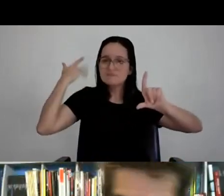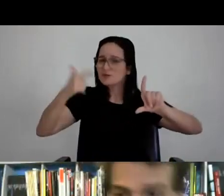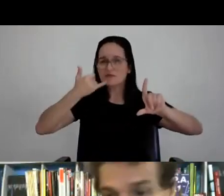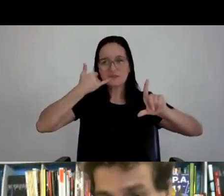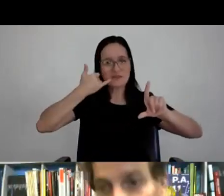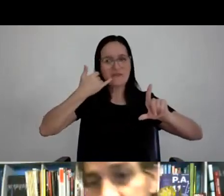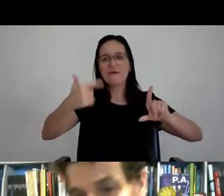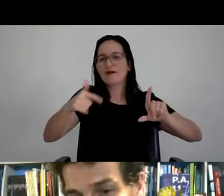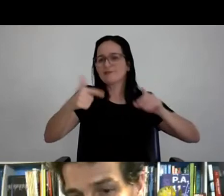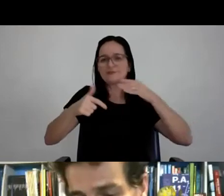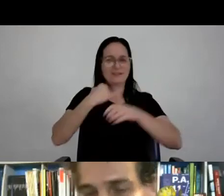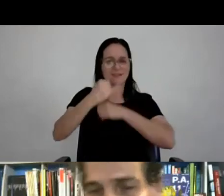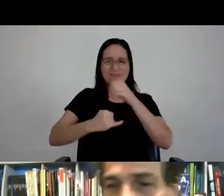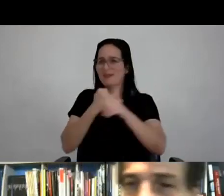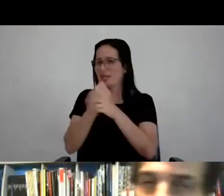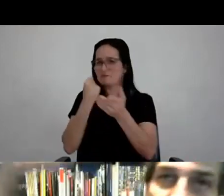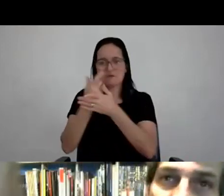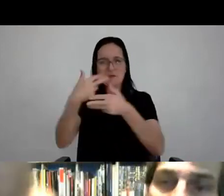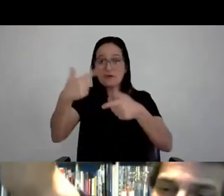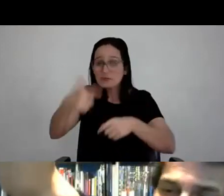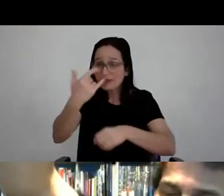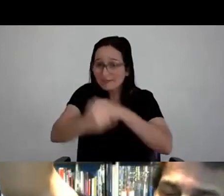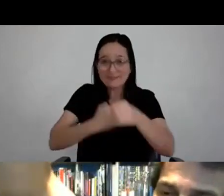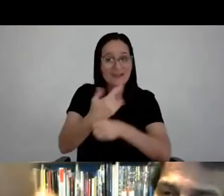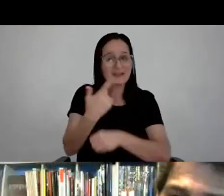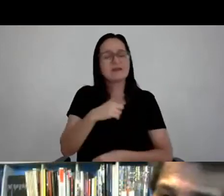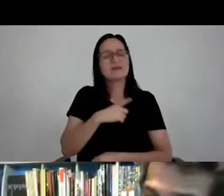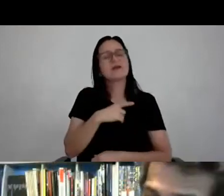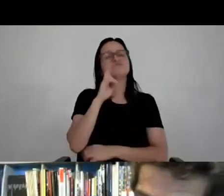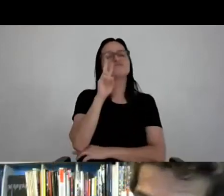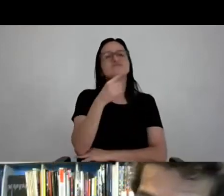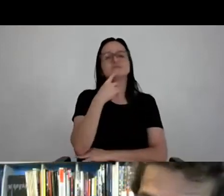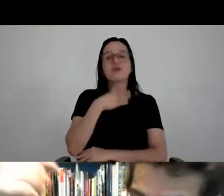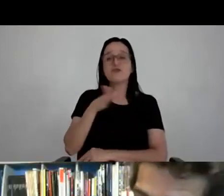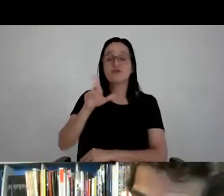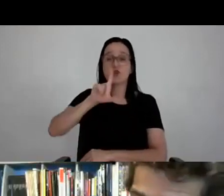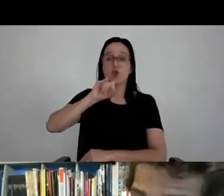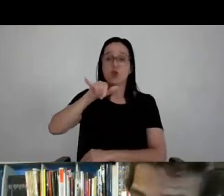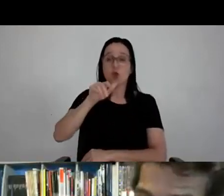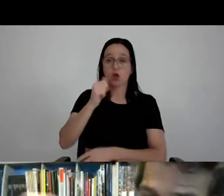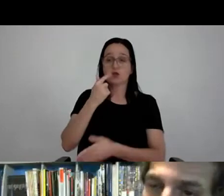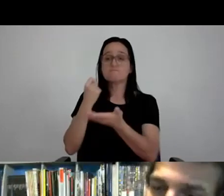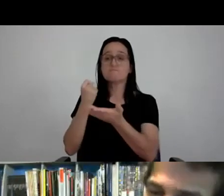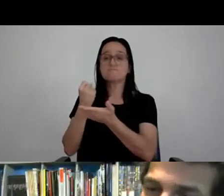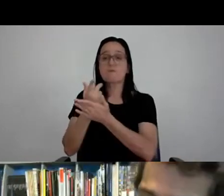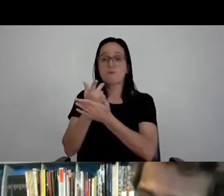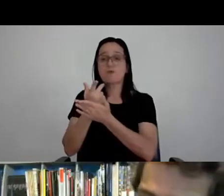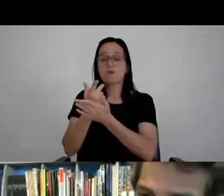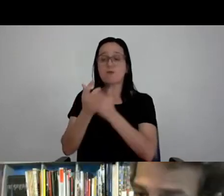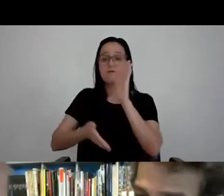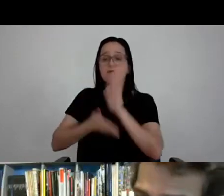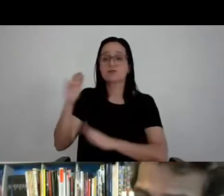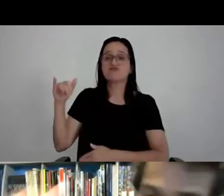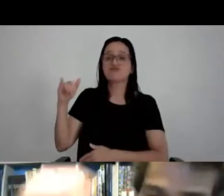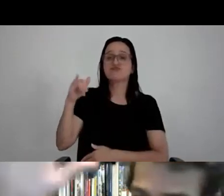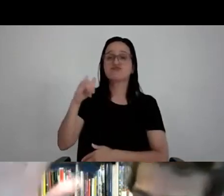nada pela internet, porque não existia internet, eu fui numa loja no centro da cidade, comprei uma passagem de avião no dia seguinte, comprei um ticket de trem de